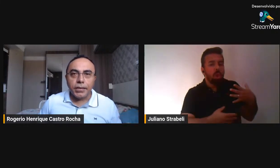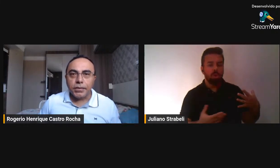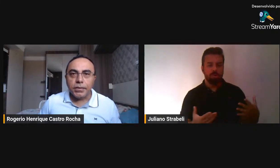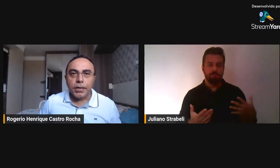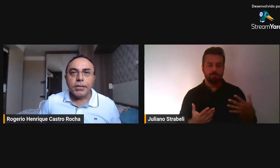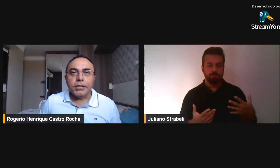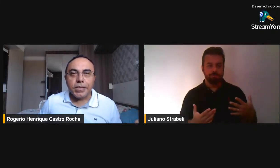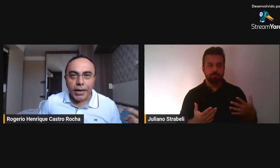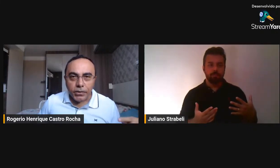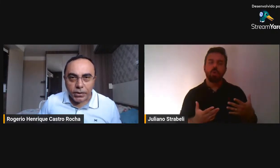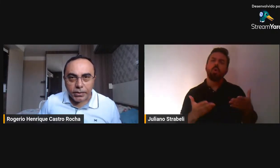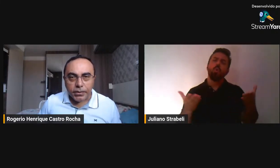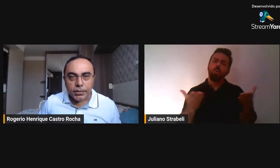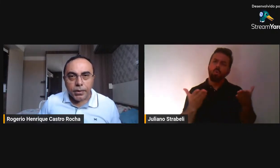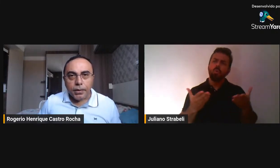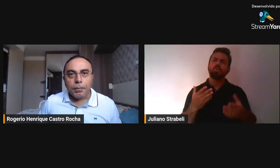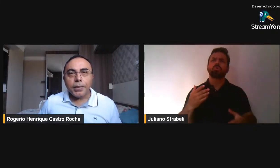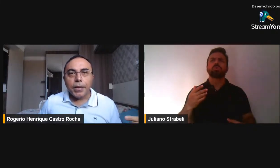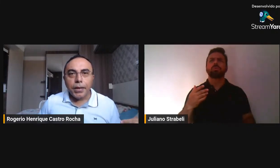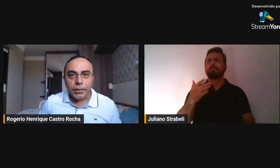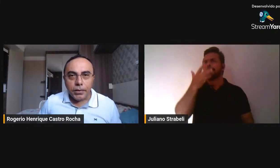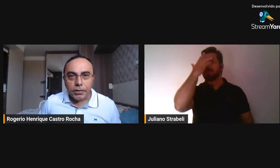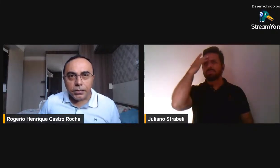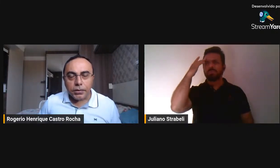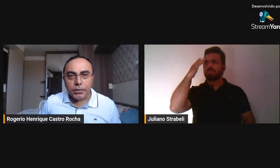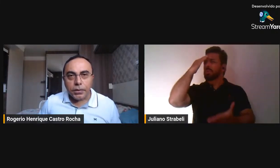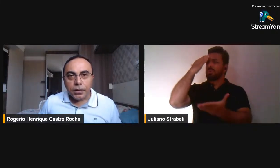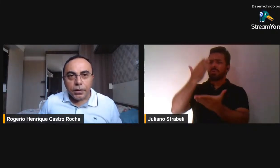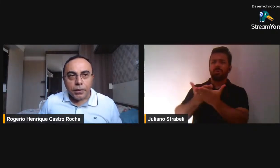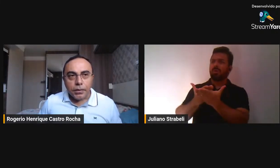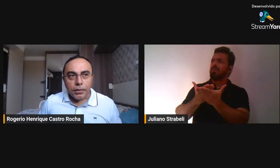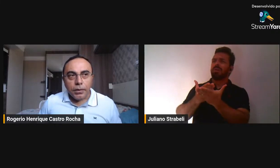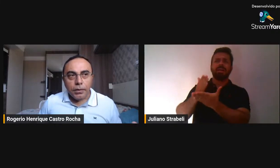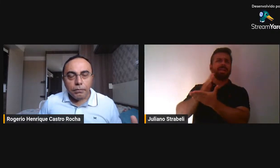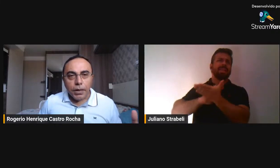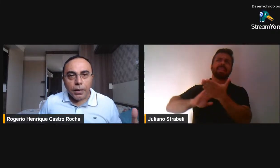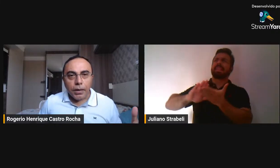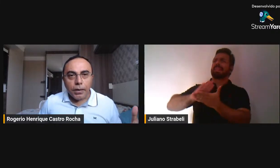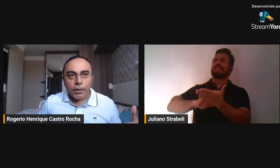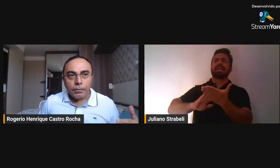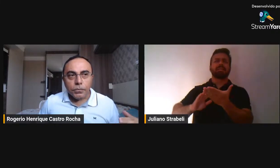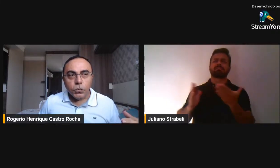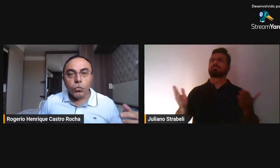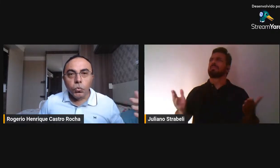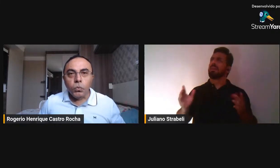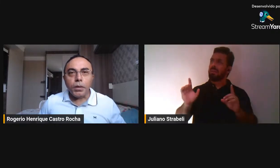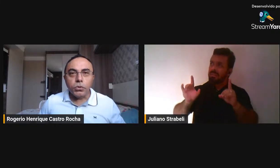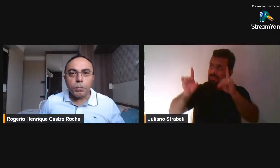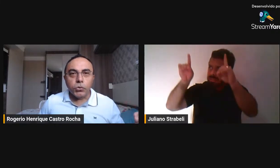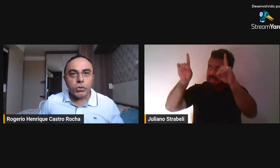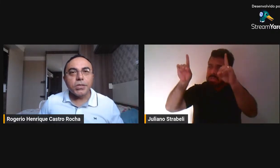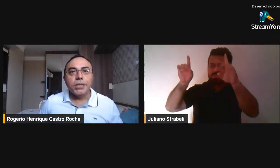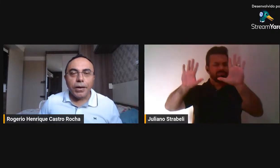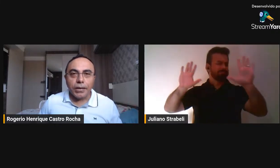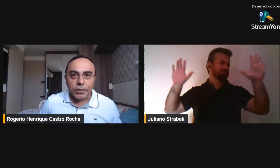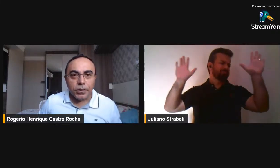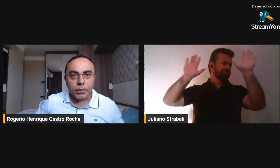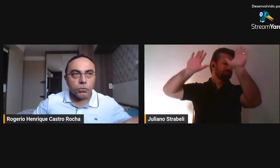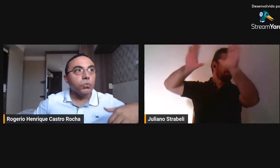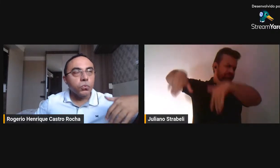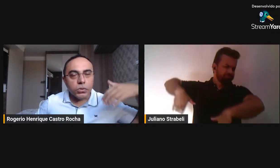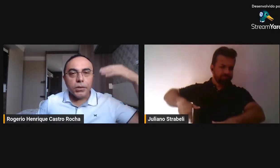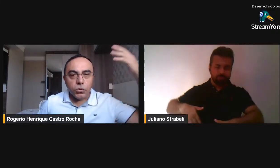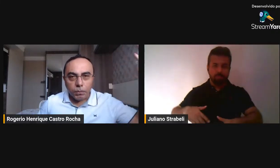descrentes, céticas, materialistas, e o número de pessoas que não